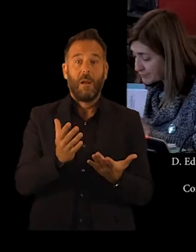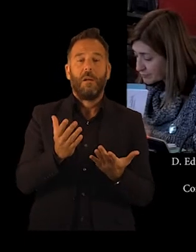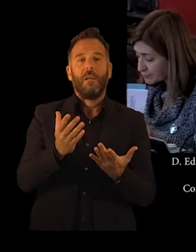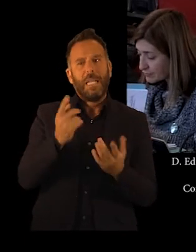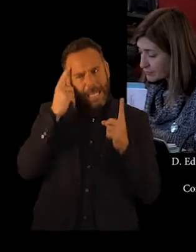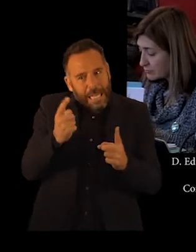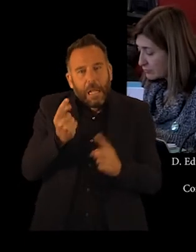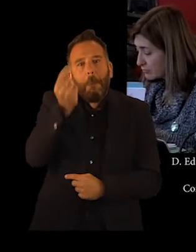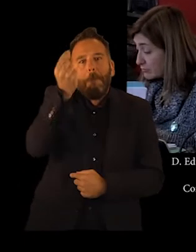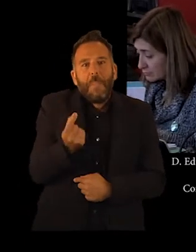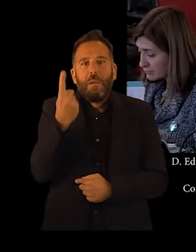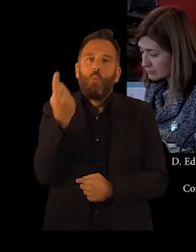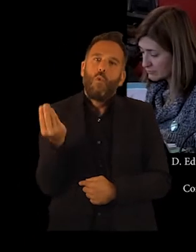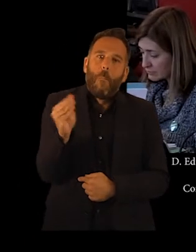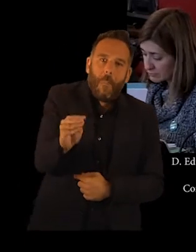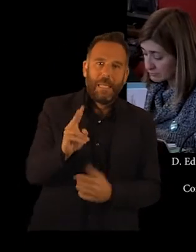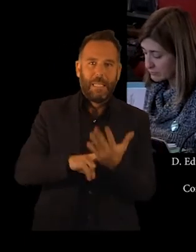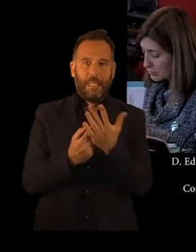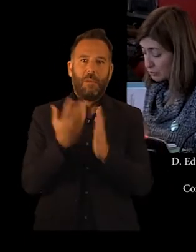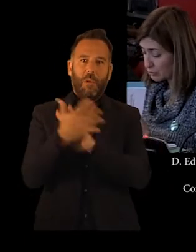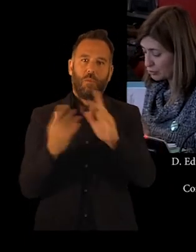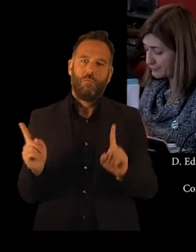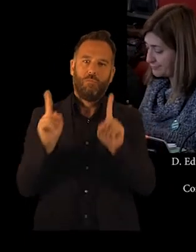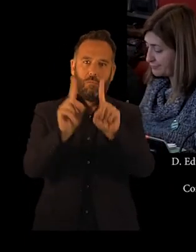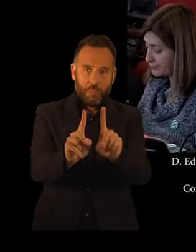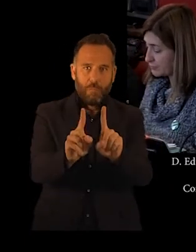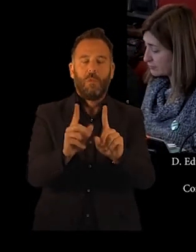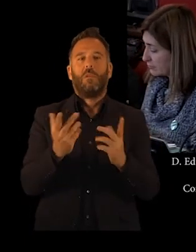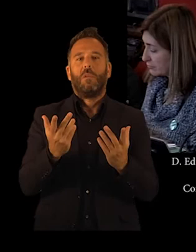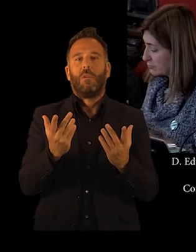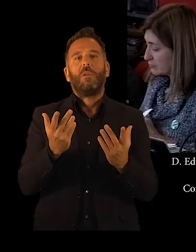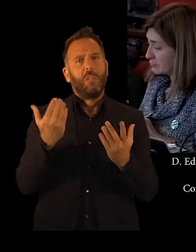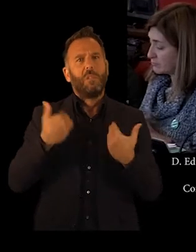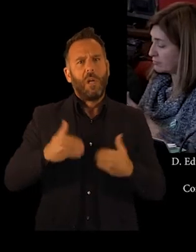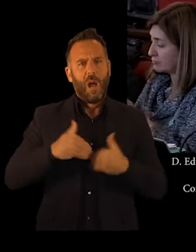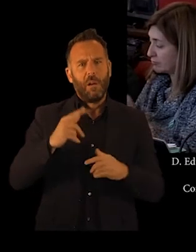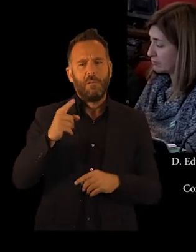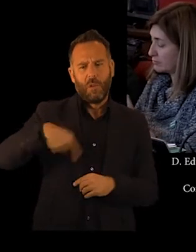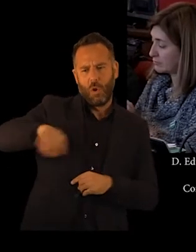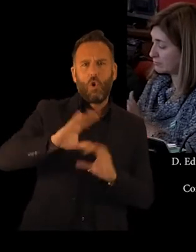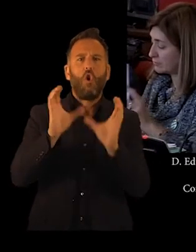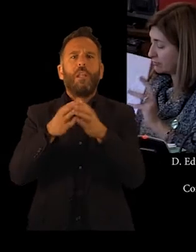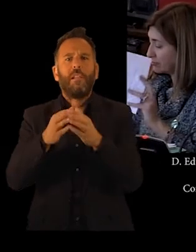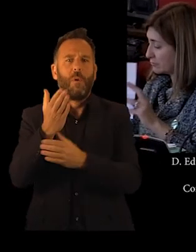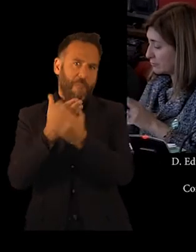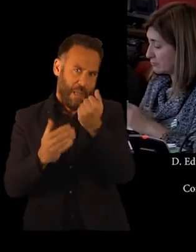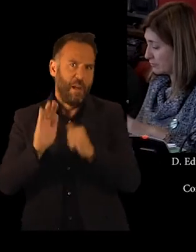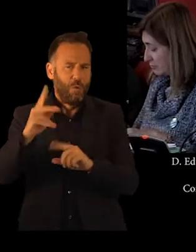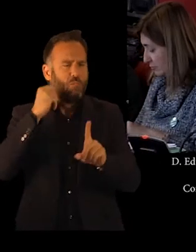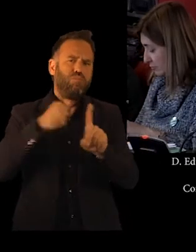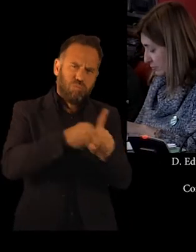aumentando al menos en una persona más a los intérpretes de la lengua de signos, algo que es la reclamación de la propia federación,